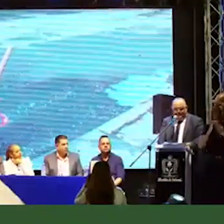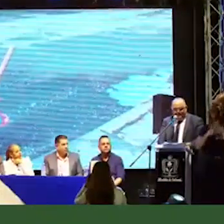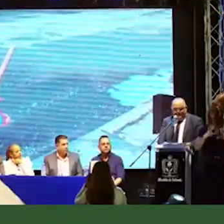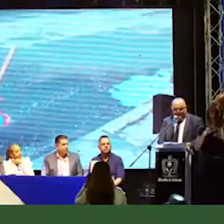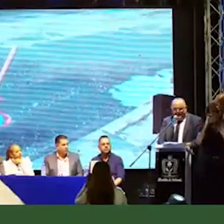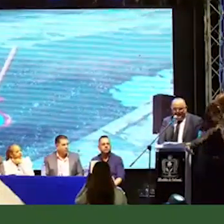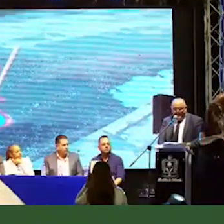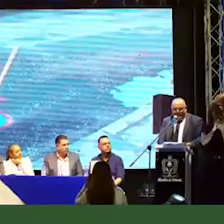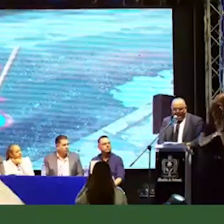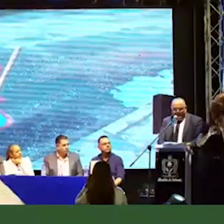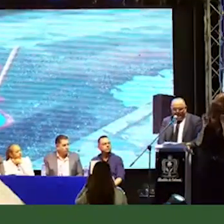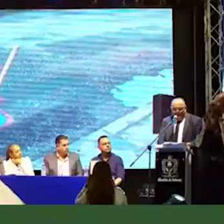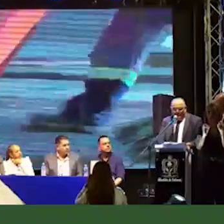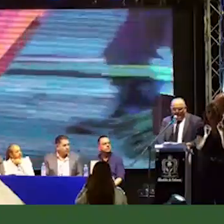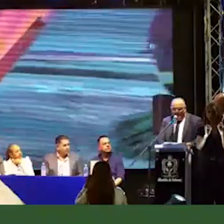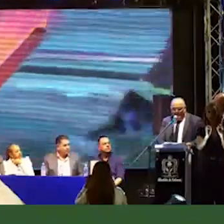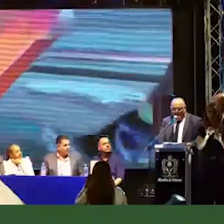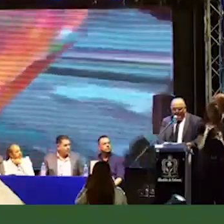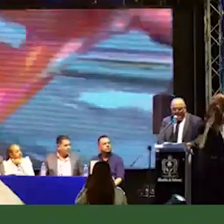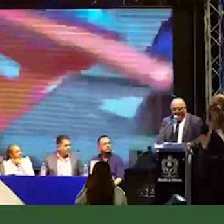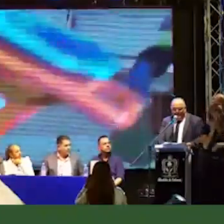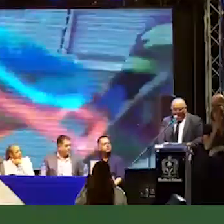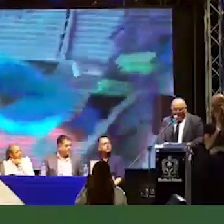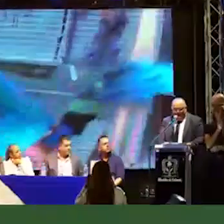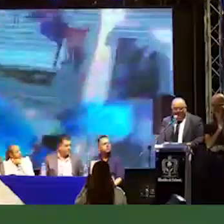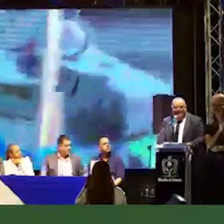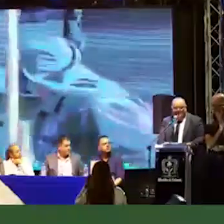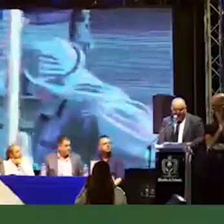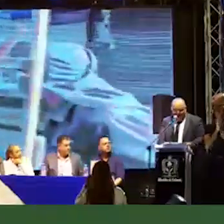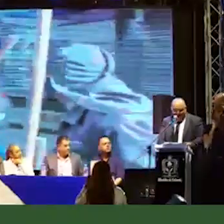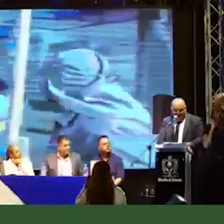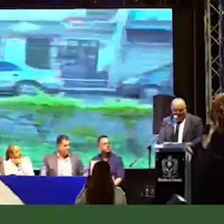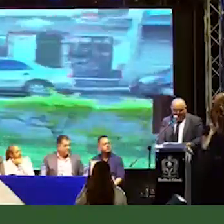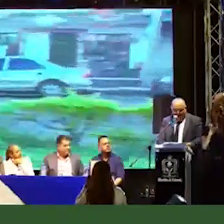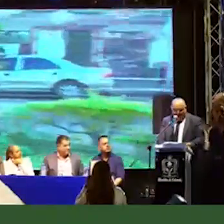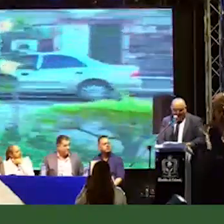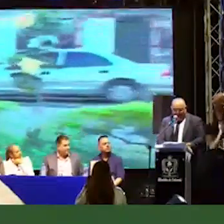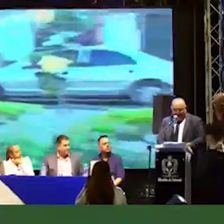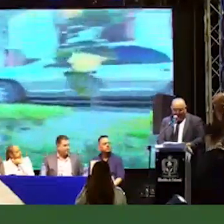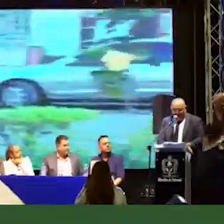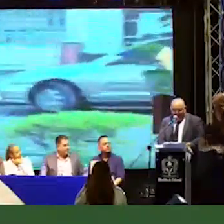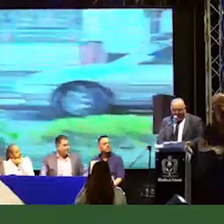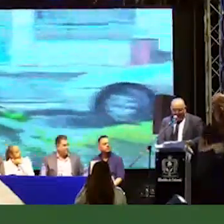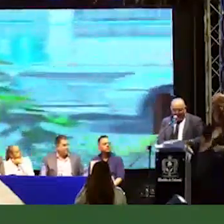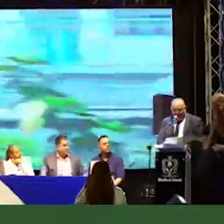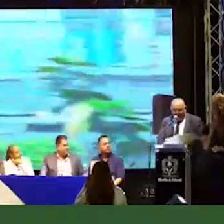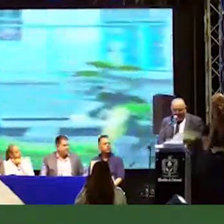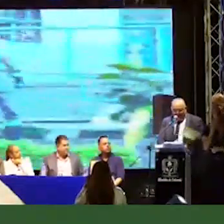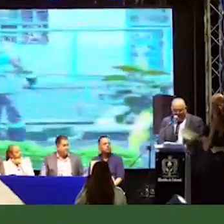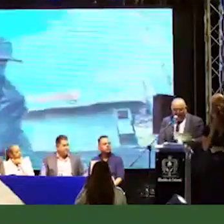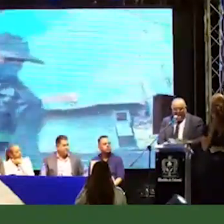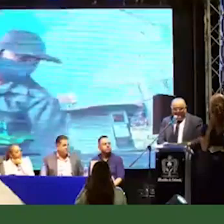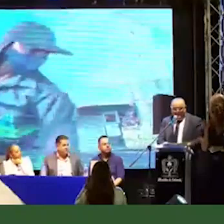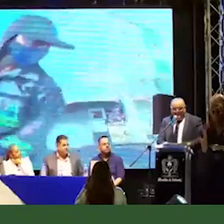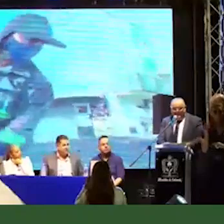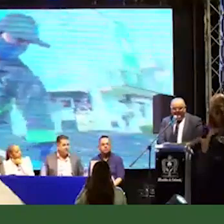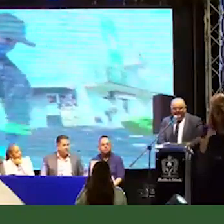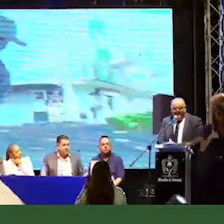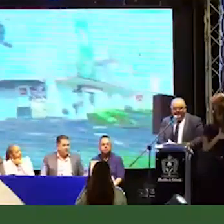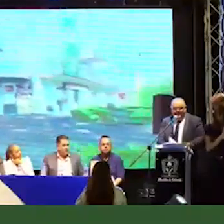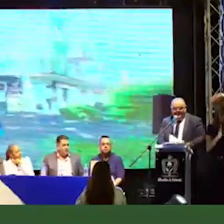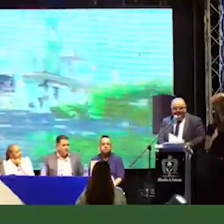cero. Calarca con el agua potable de mejor calidad, cobertura y sustentabilidad en la nación. Y Calarca con todas sus fuentes hídricas